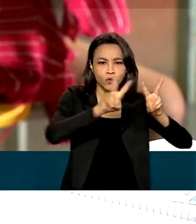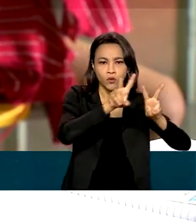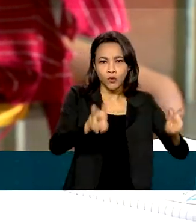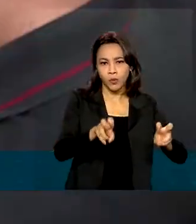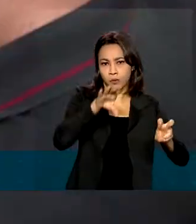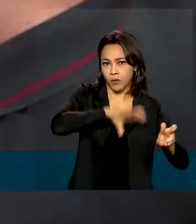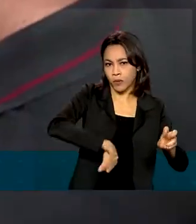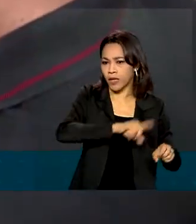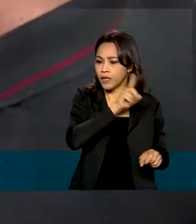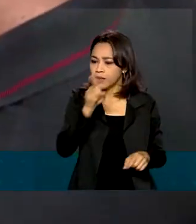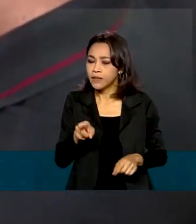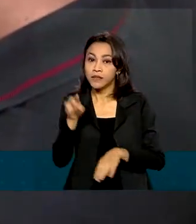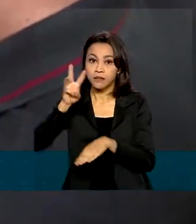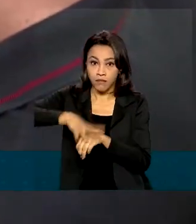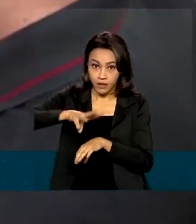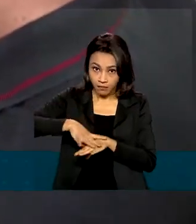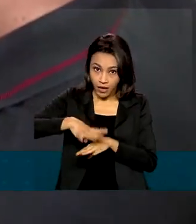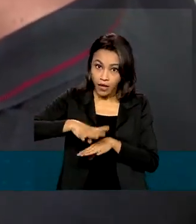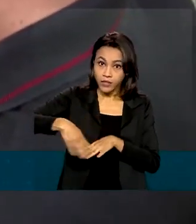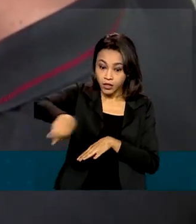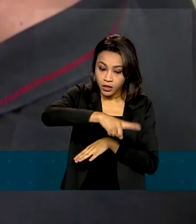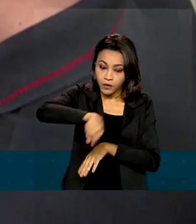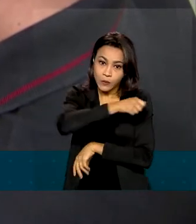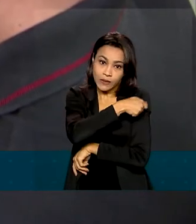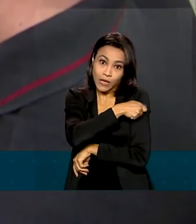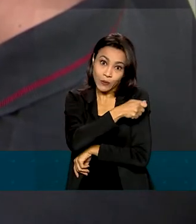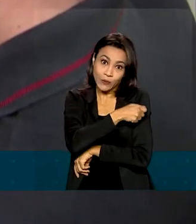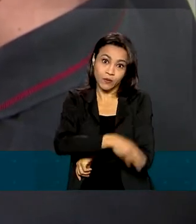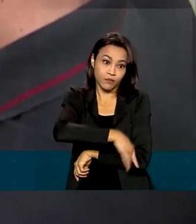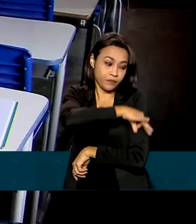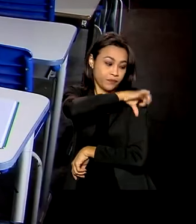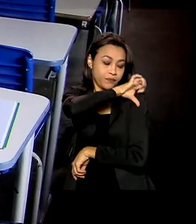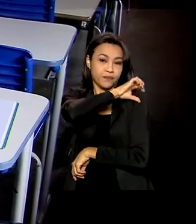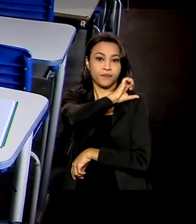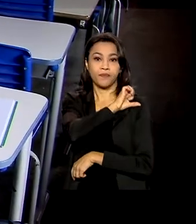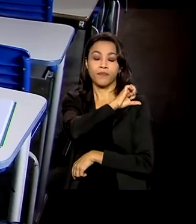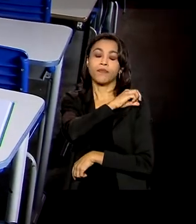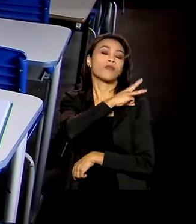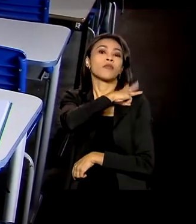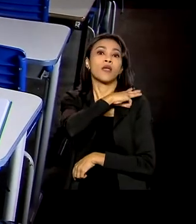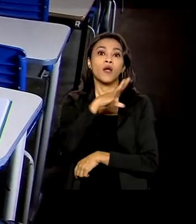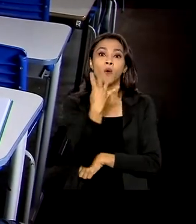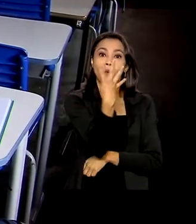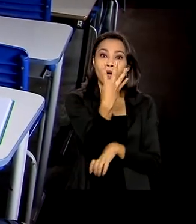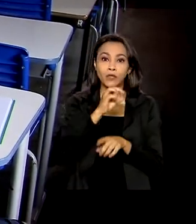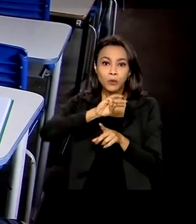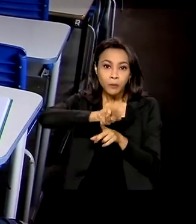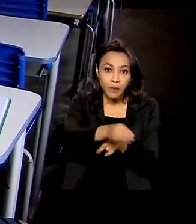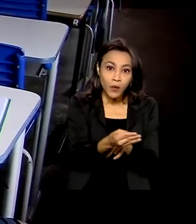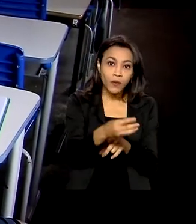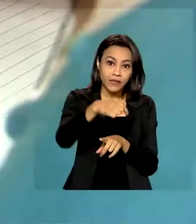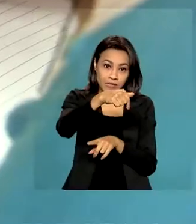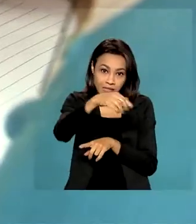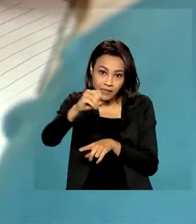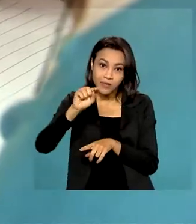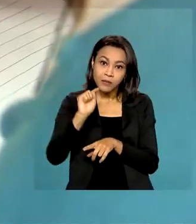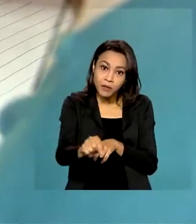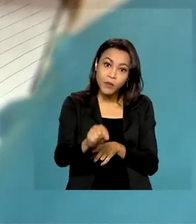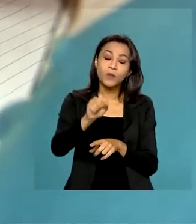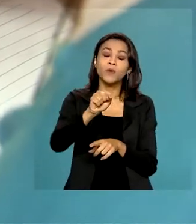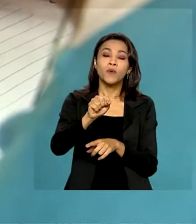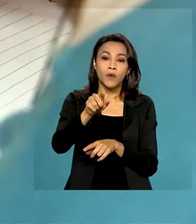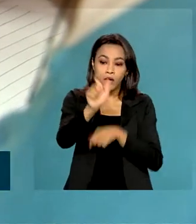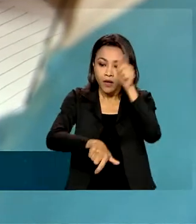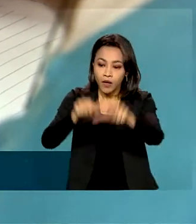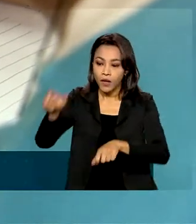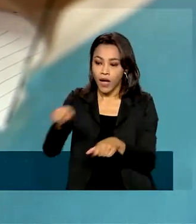matemática dos alunos do ensino básico. 4,7 milhões de estudantes já estão cadastrados nesse